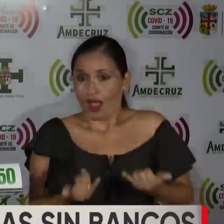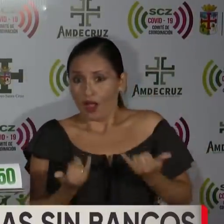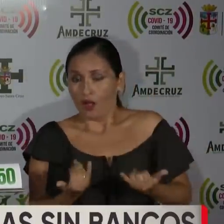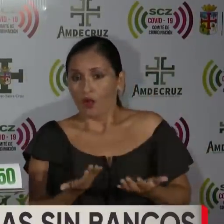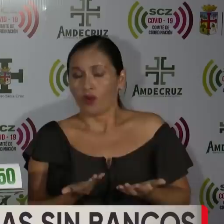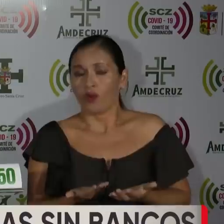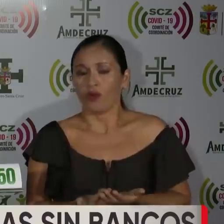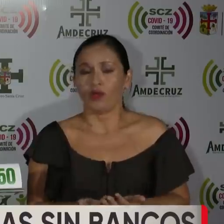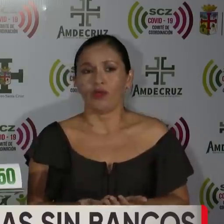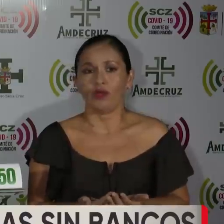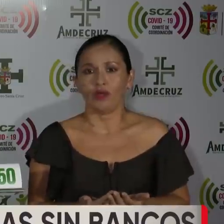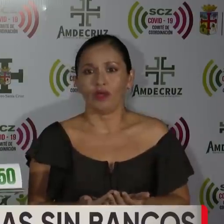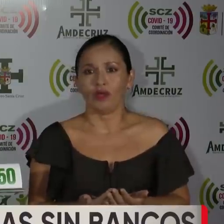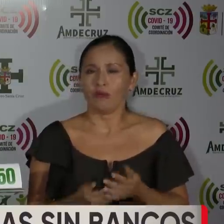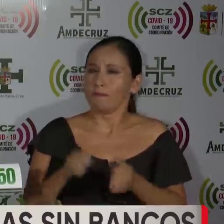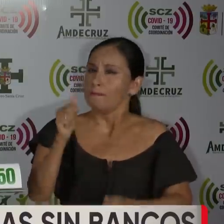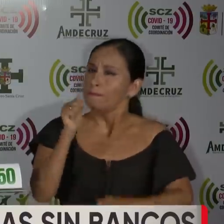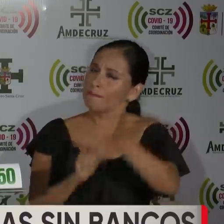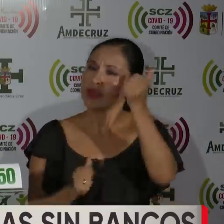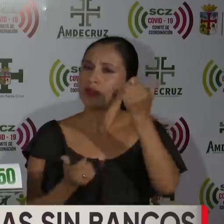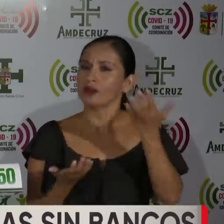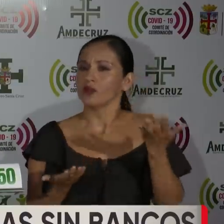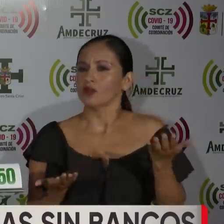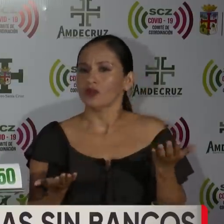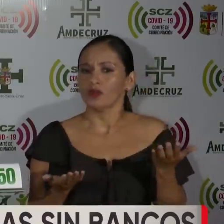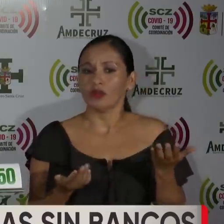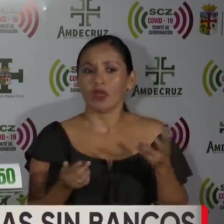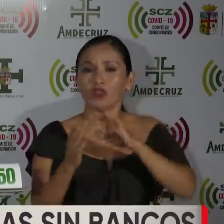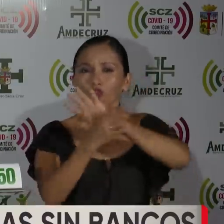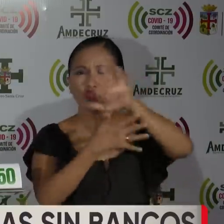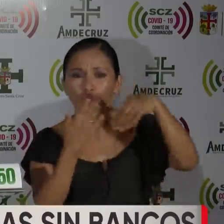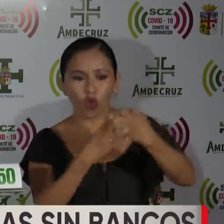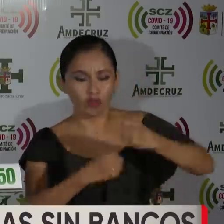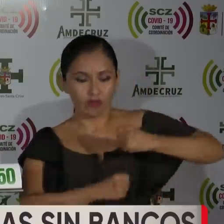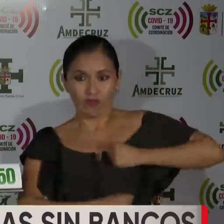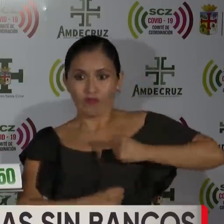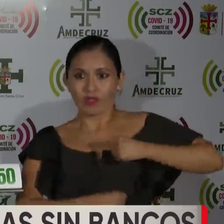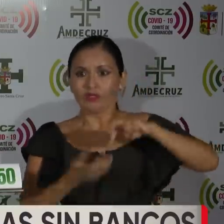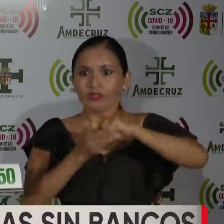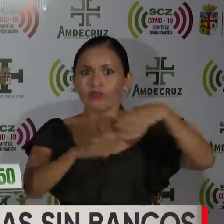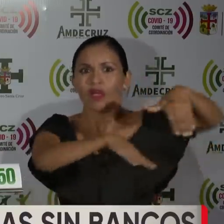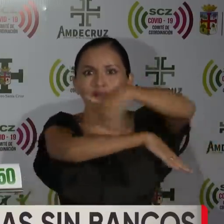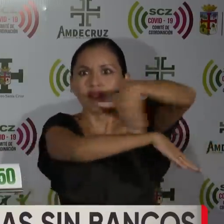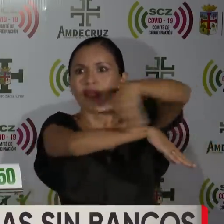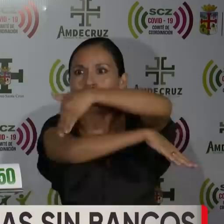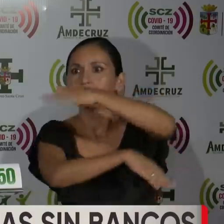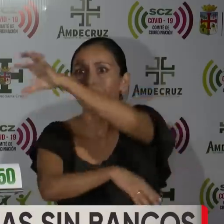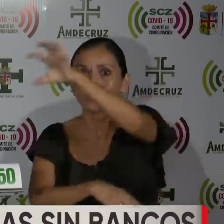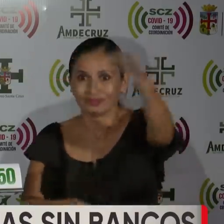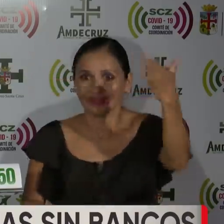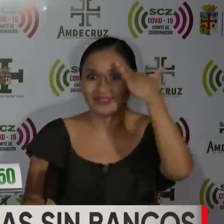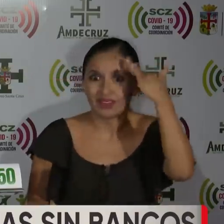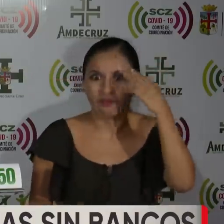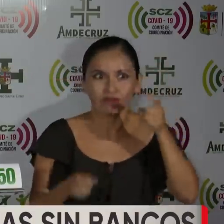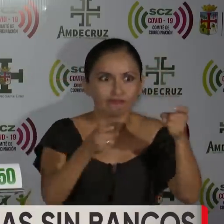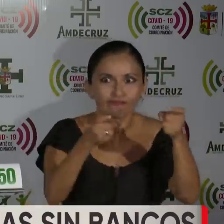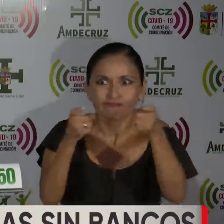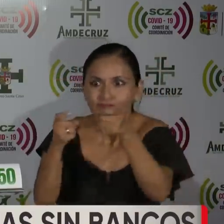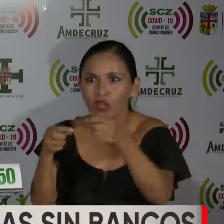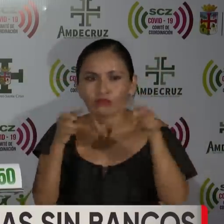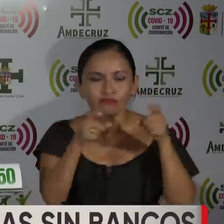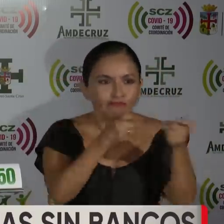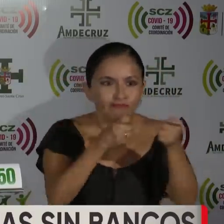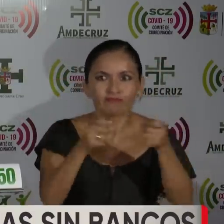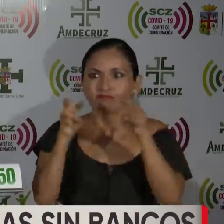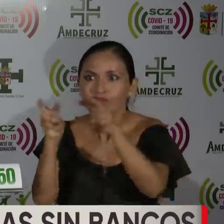la mayoría de los integrantes de las Fuerzas Armadas están en las calles, ¿verdad? Entonces, bajo ese